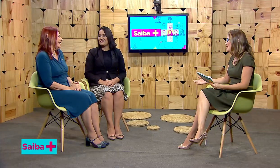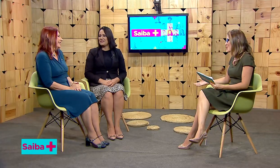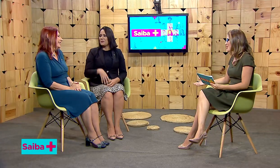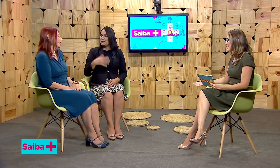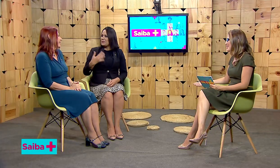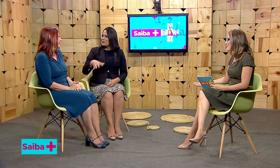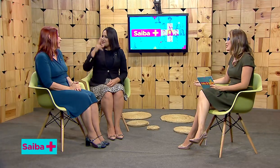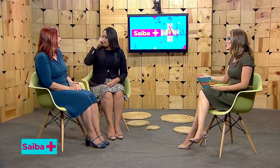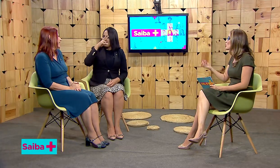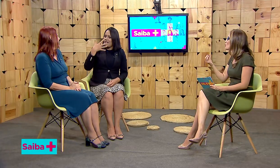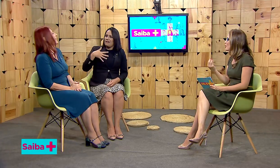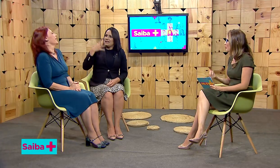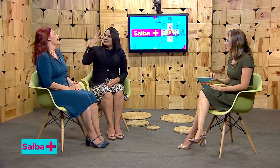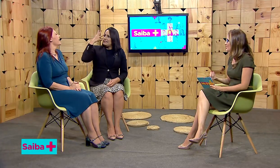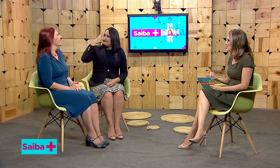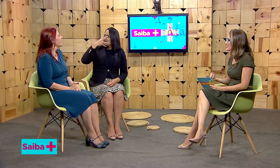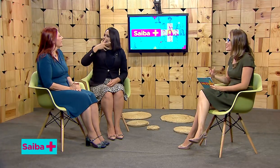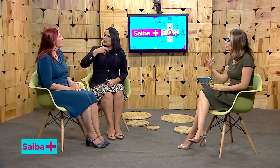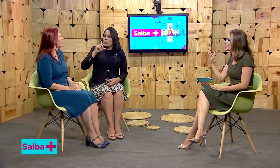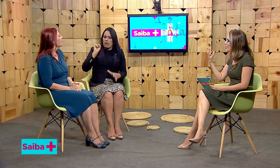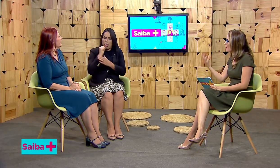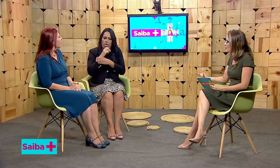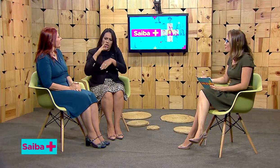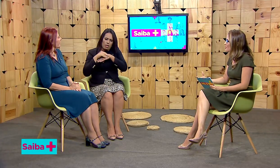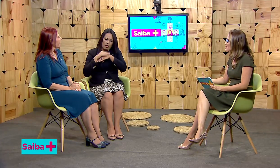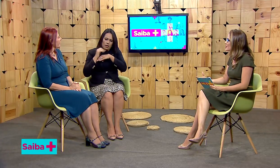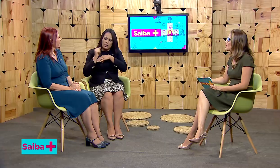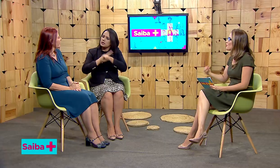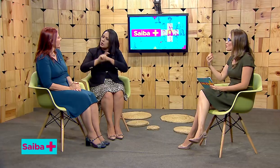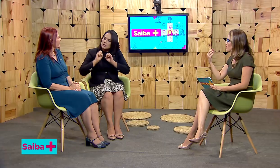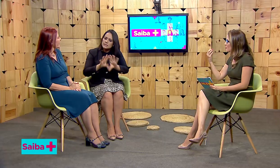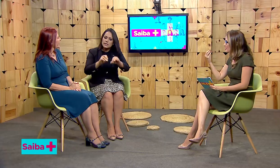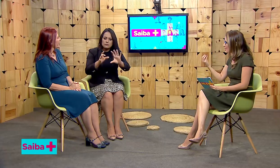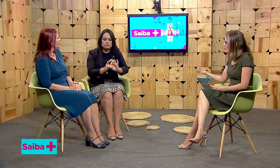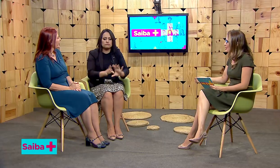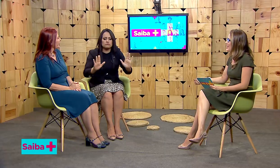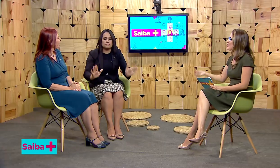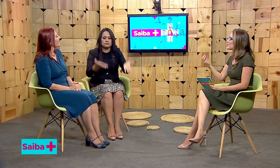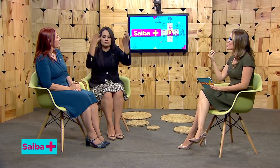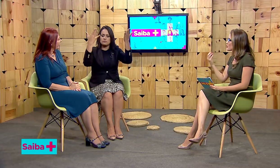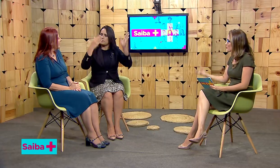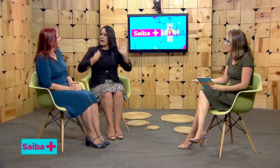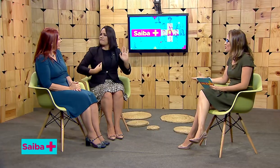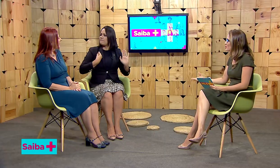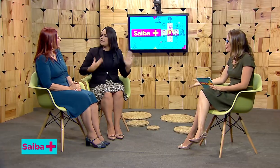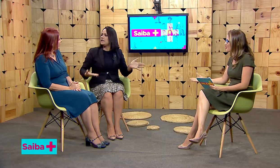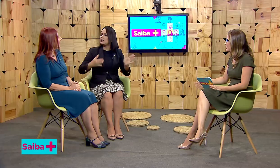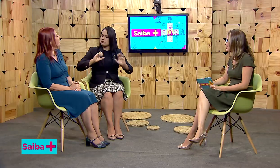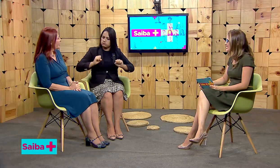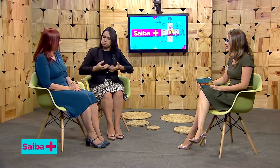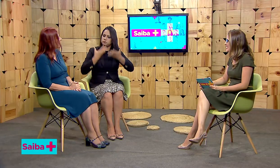história, né? Não é super proteger e sim educar para a vida, para uma vida independente, produtiva e feliz, né?